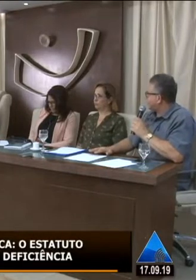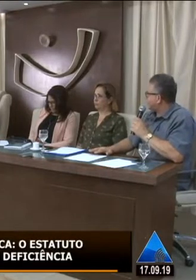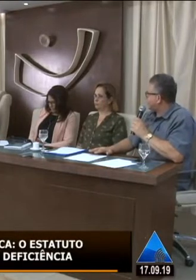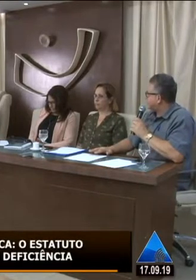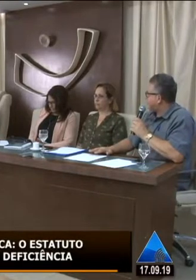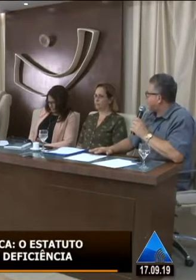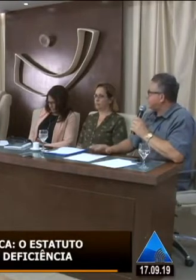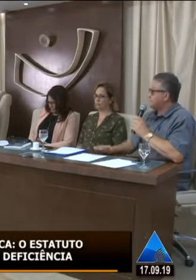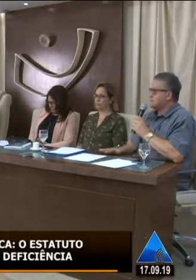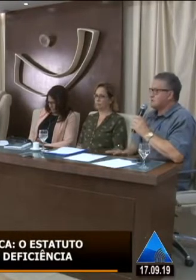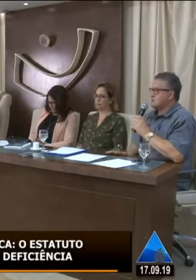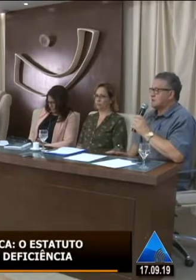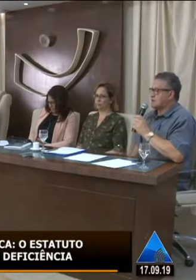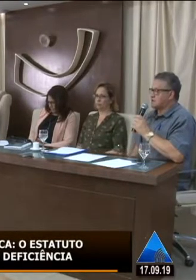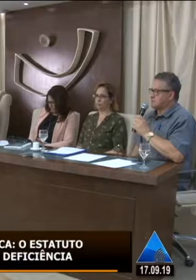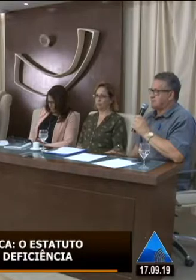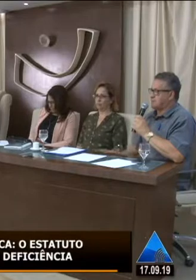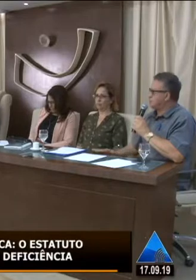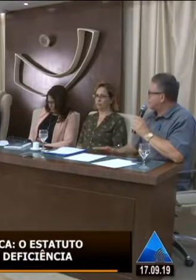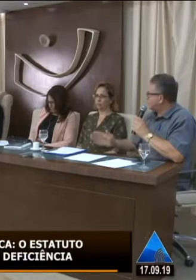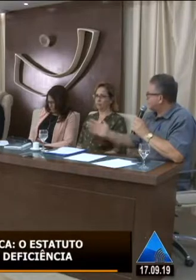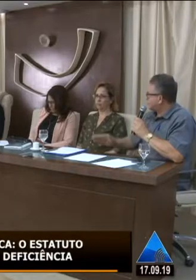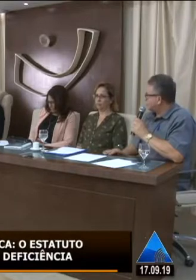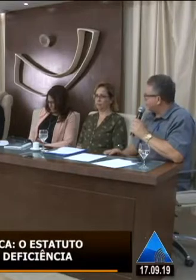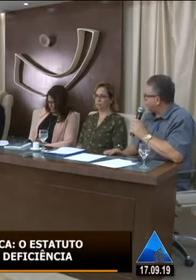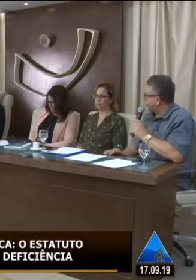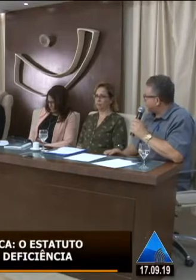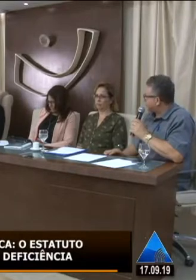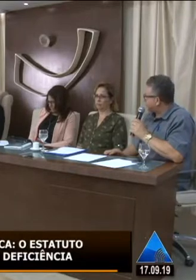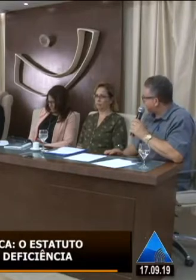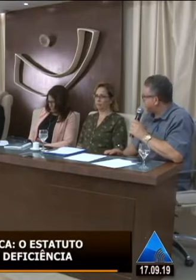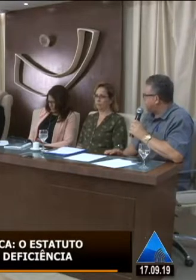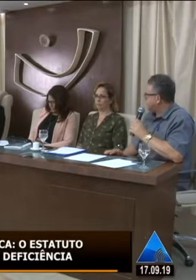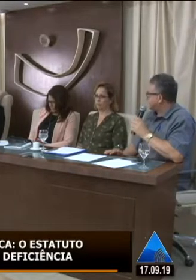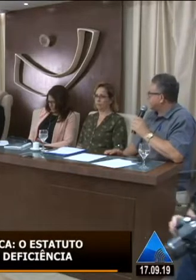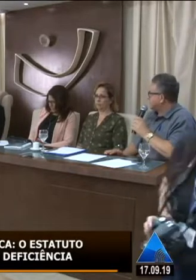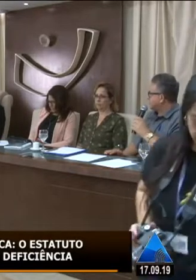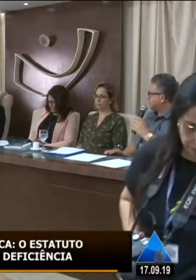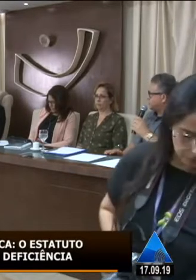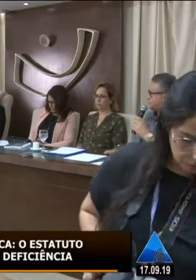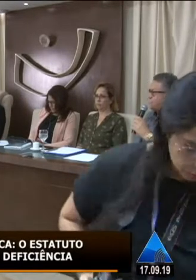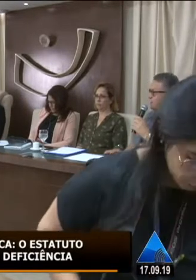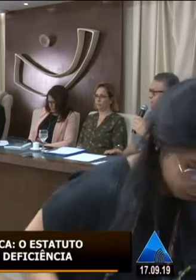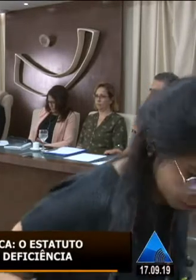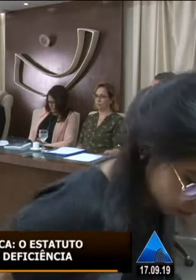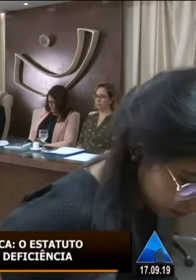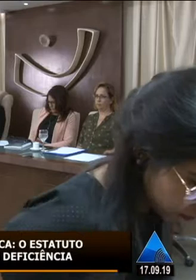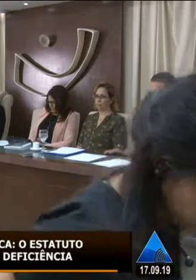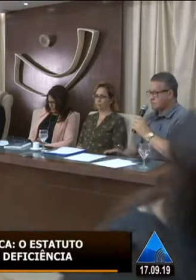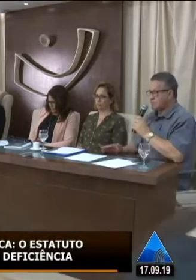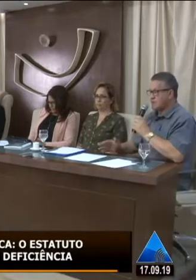mandato e com a Assembleia a respeito do documento da LBI. Inclusive, porque